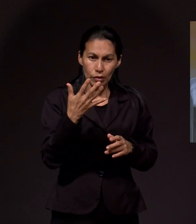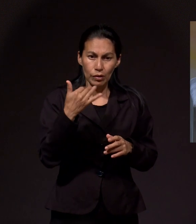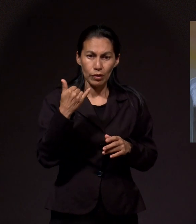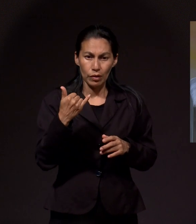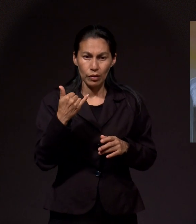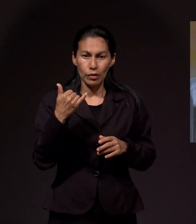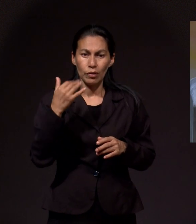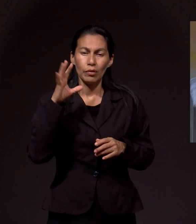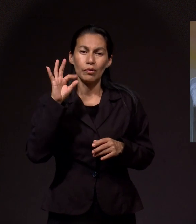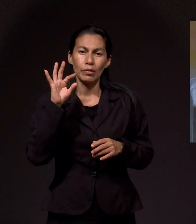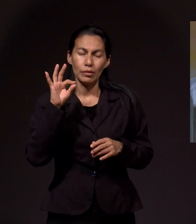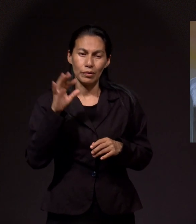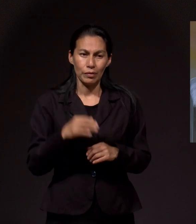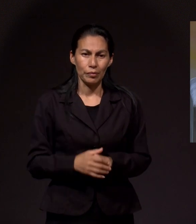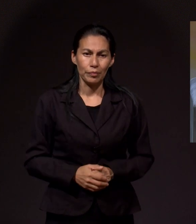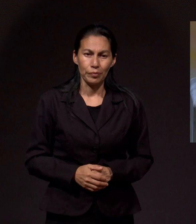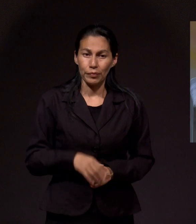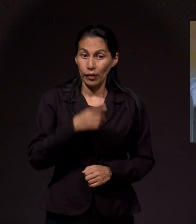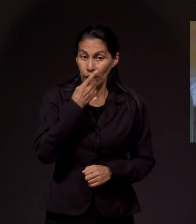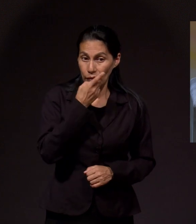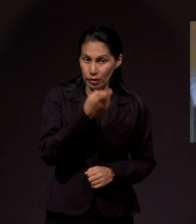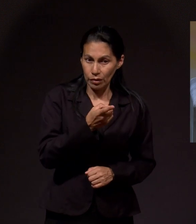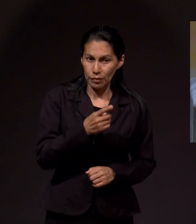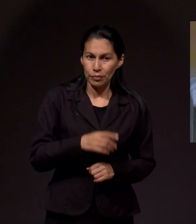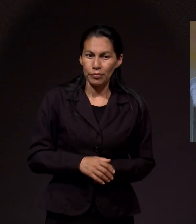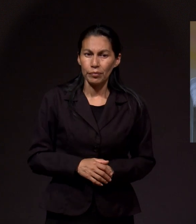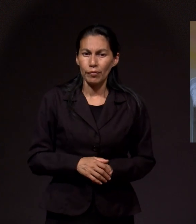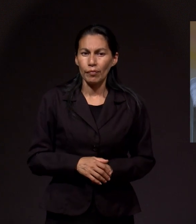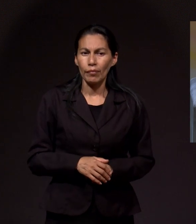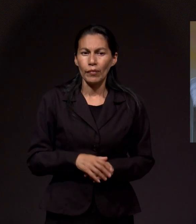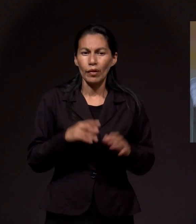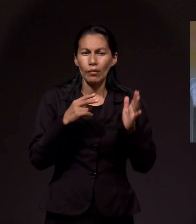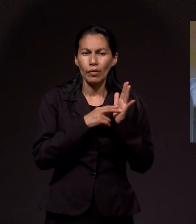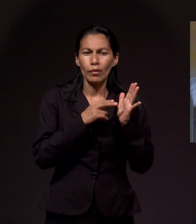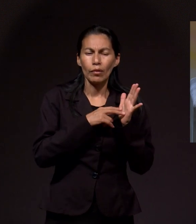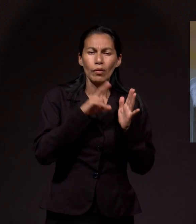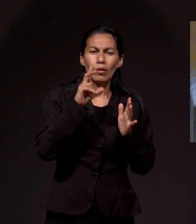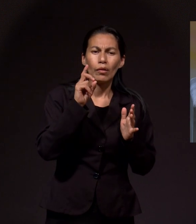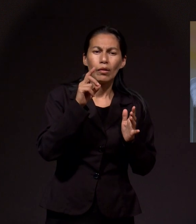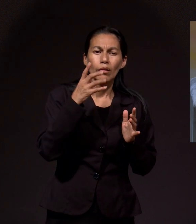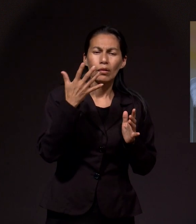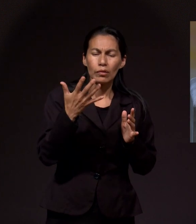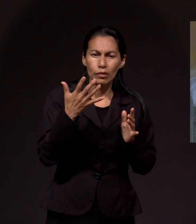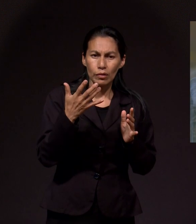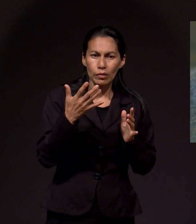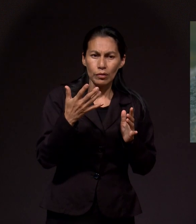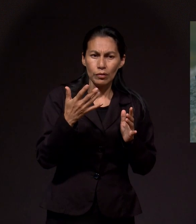y 40. Dice el versículo 35,